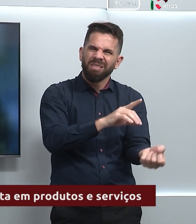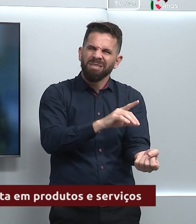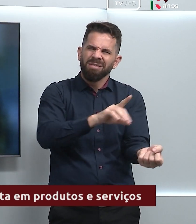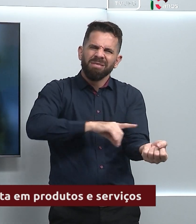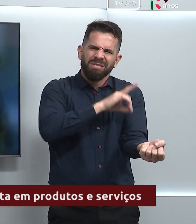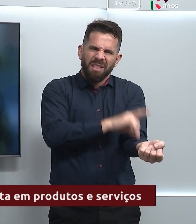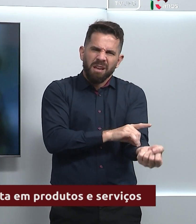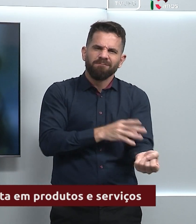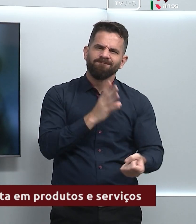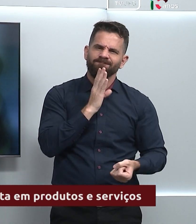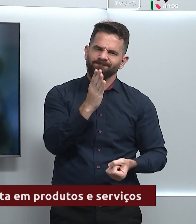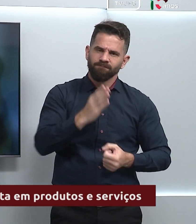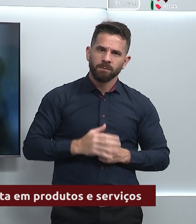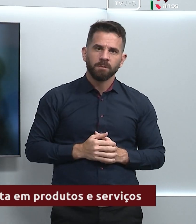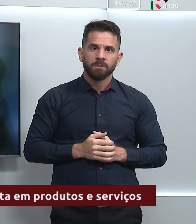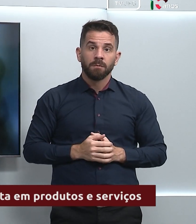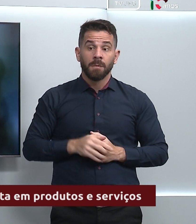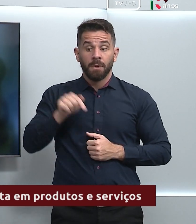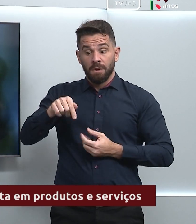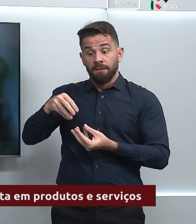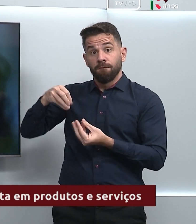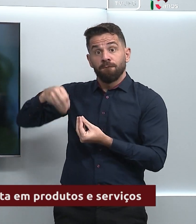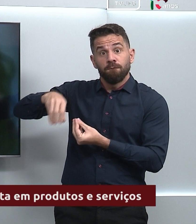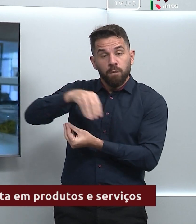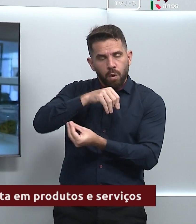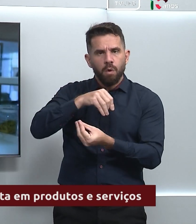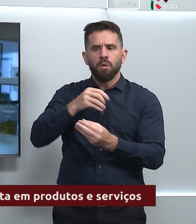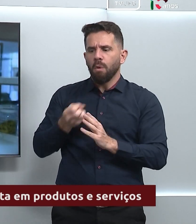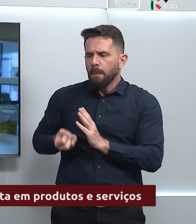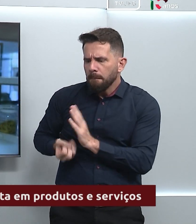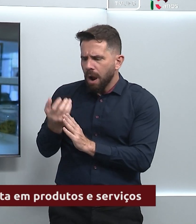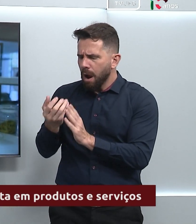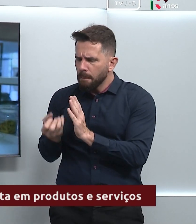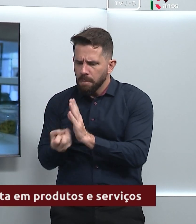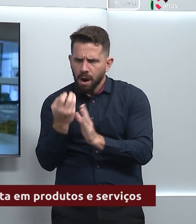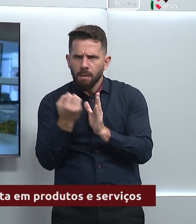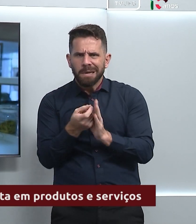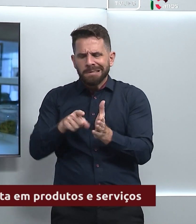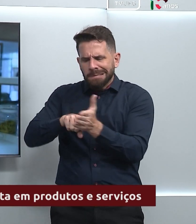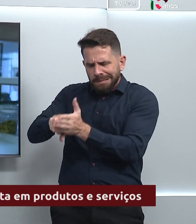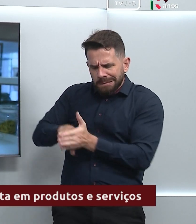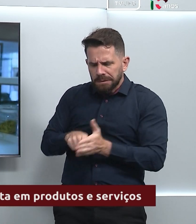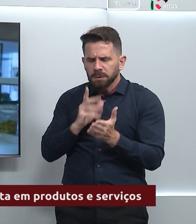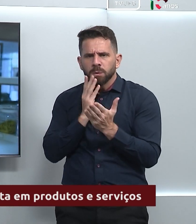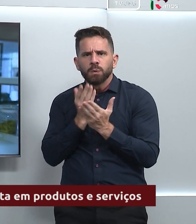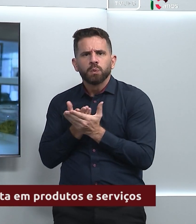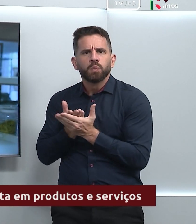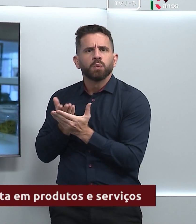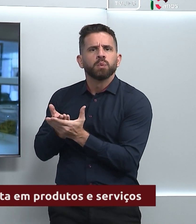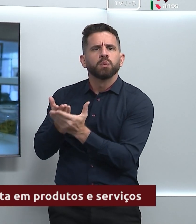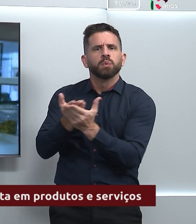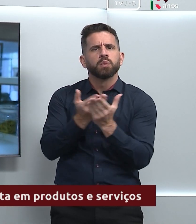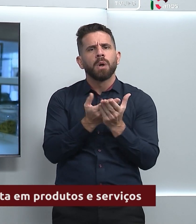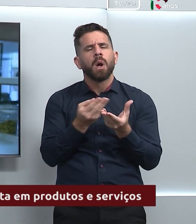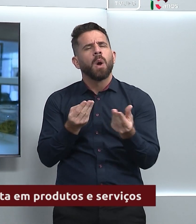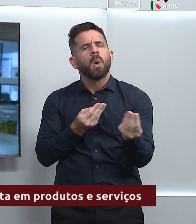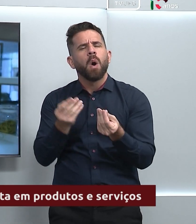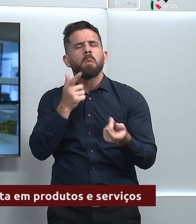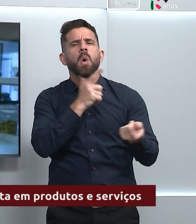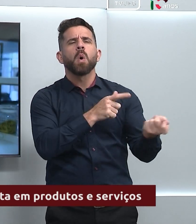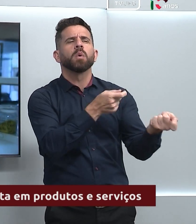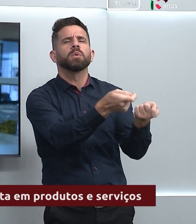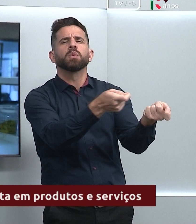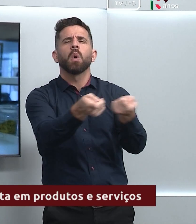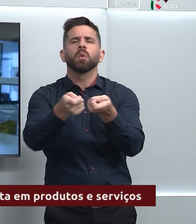fungos são para o desenvolvimento desses estudos mesmo, para sabermos quais a gente poderia usar em controle biológico